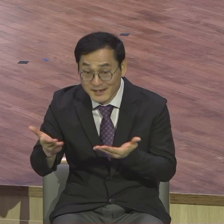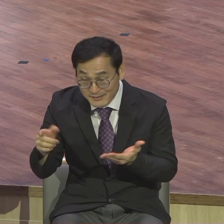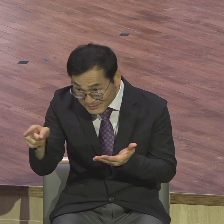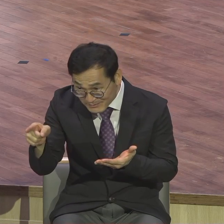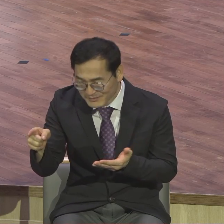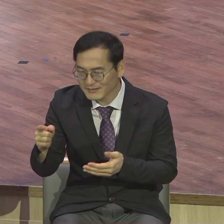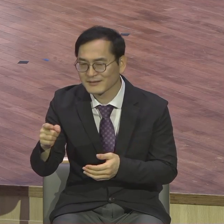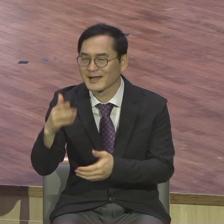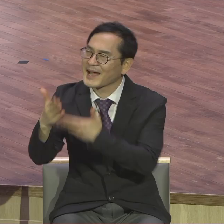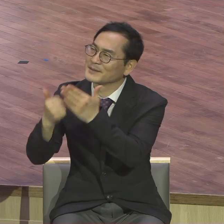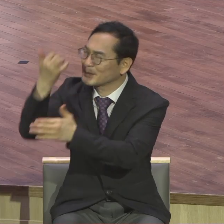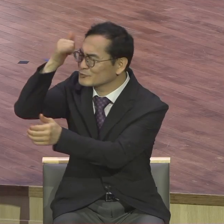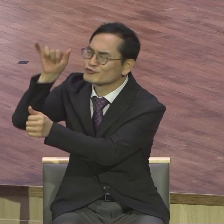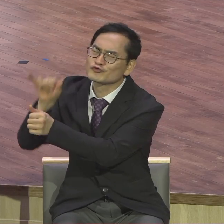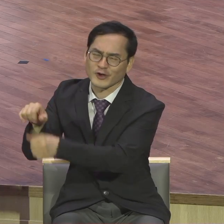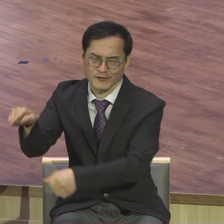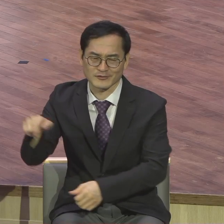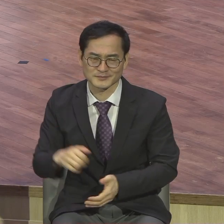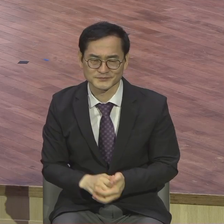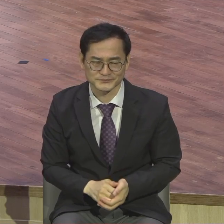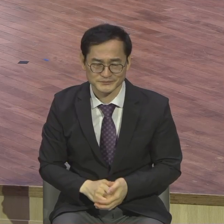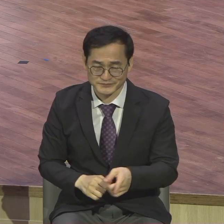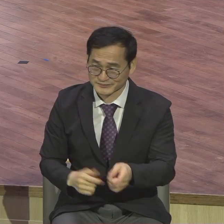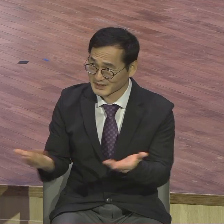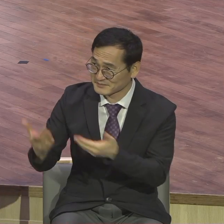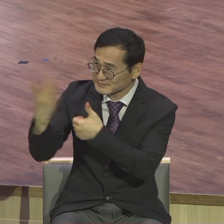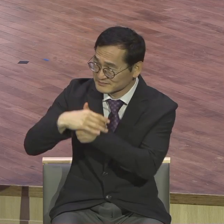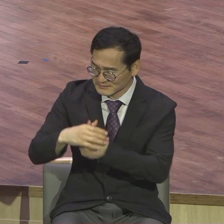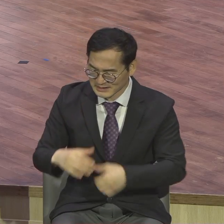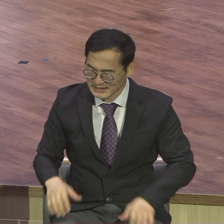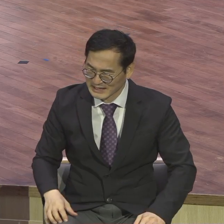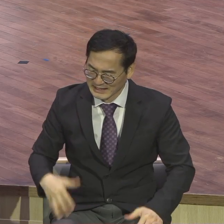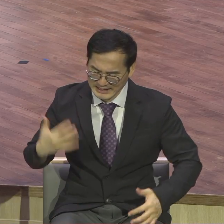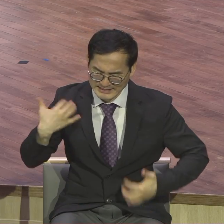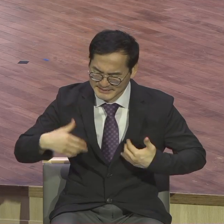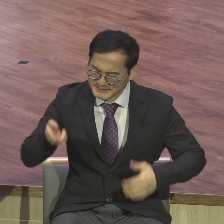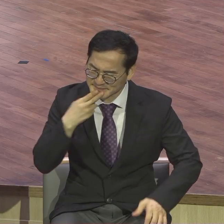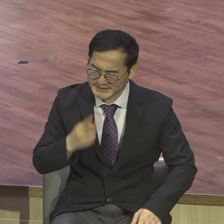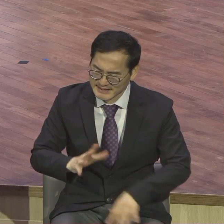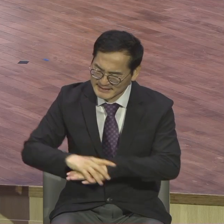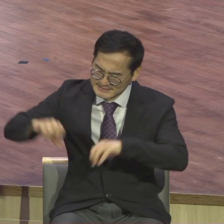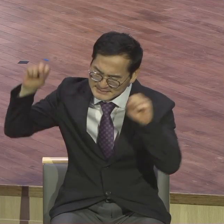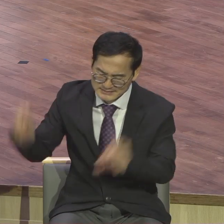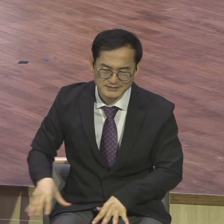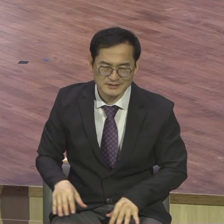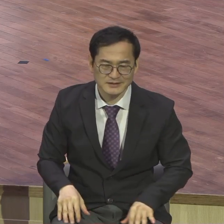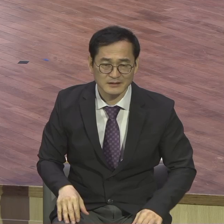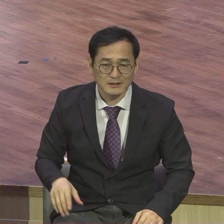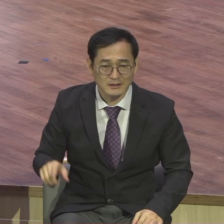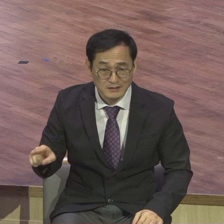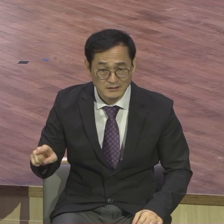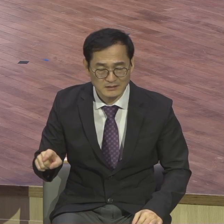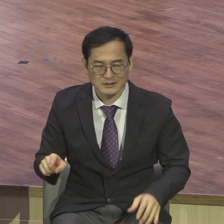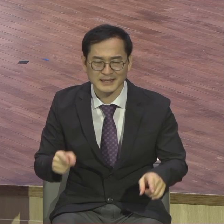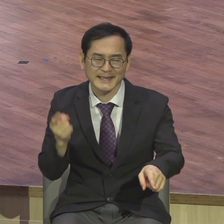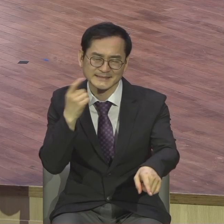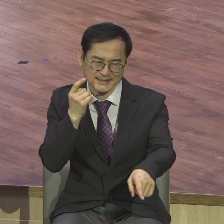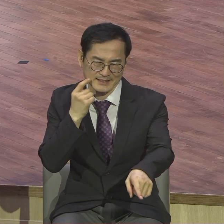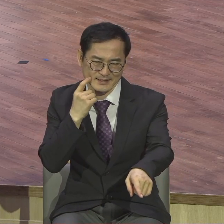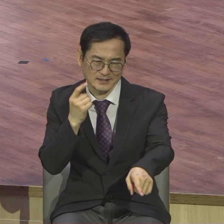언제까지 해야 돼 가짜입니다 가짜 지금 착각을 크게 하고 있는 겁니다 그 증거 응답 없어요